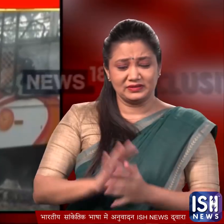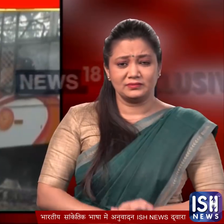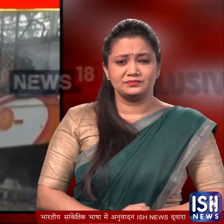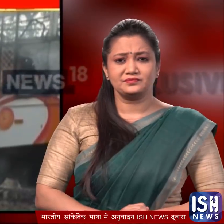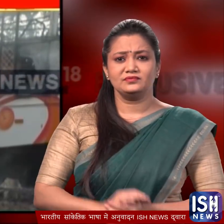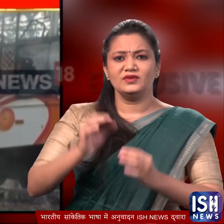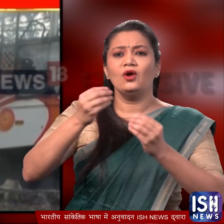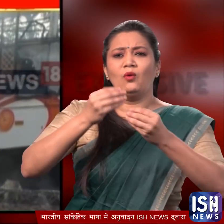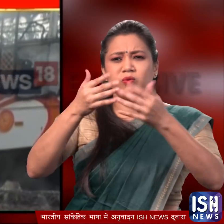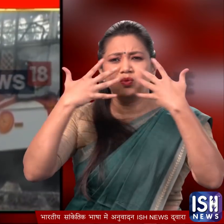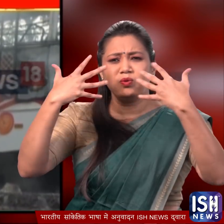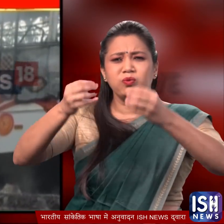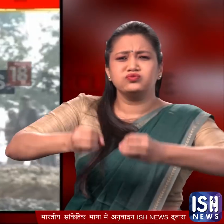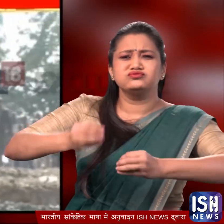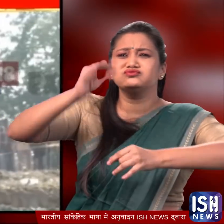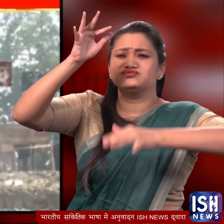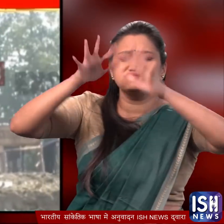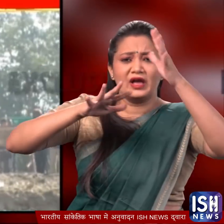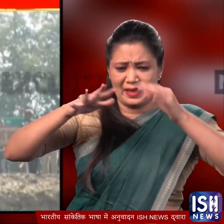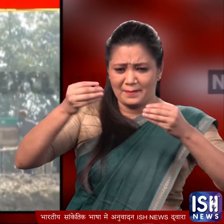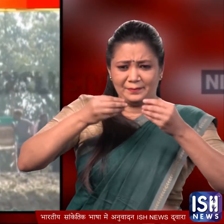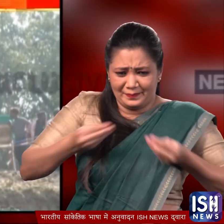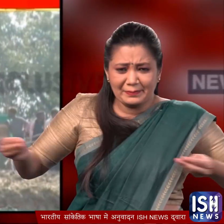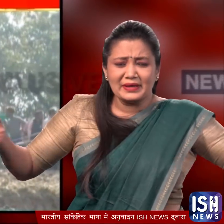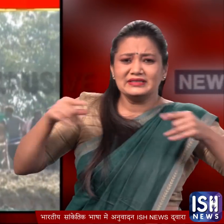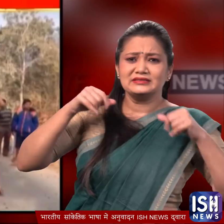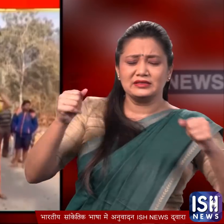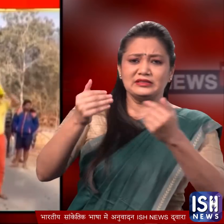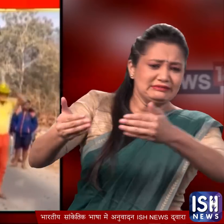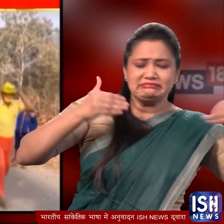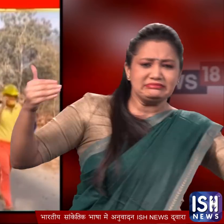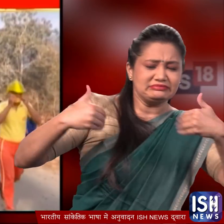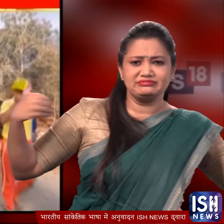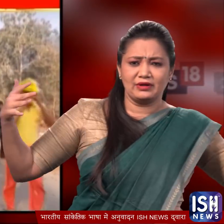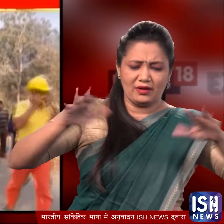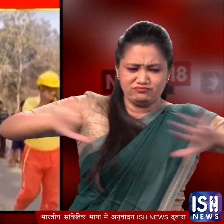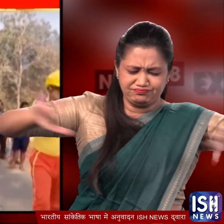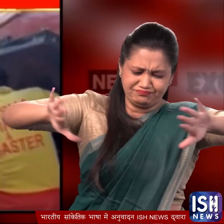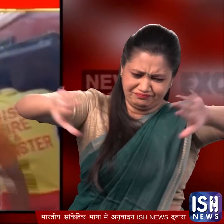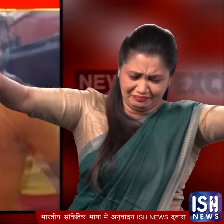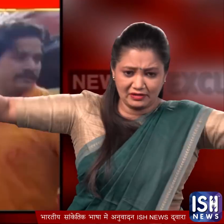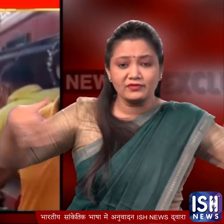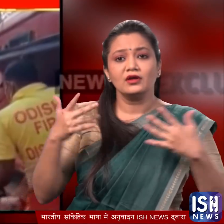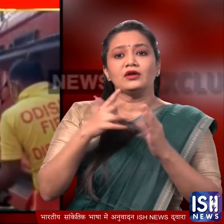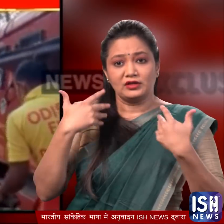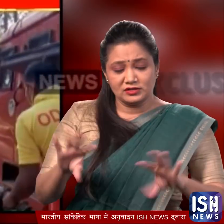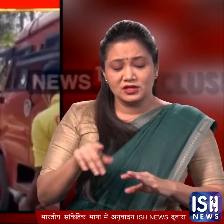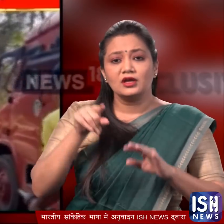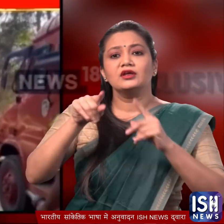उसमें उससे धुआ उट रहा थे ऐसे में उसके आसपास मौजूद लोगों को वहां से दूर कर द गया और इस घट्टा की जानकारी मिलने के बाद